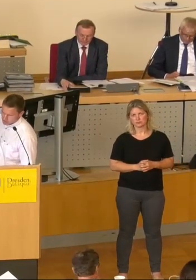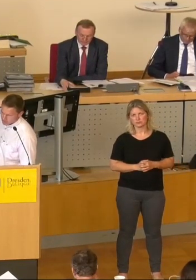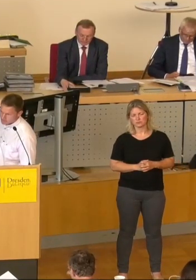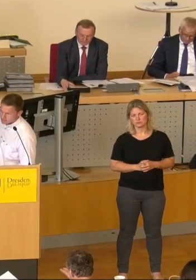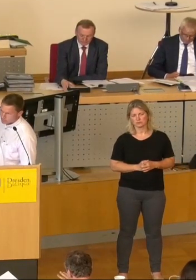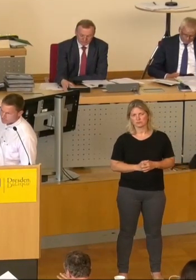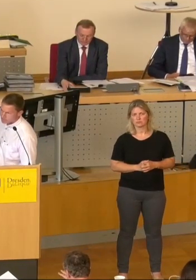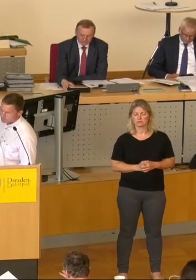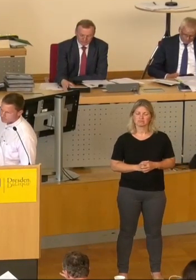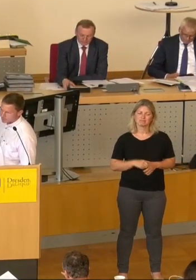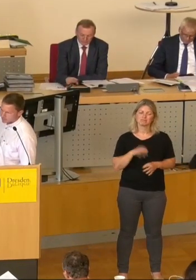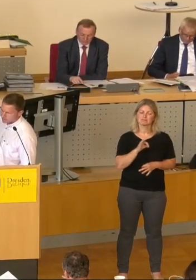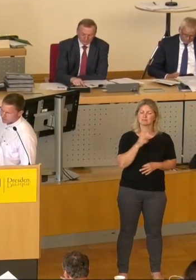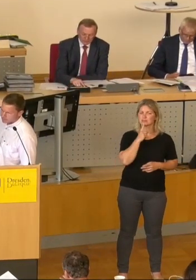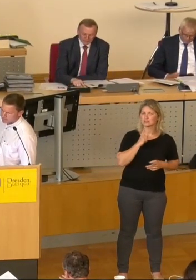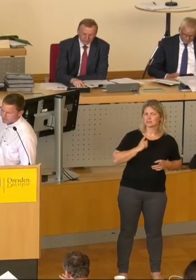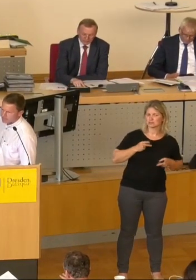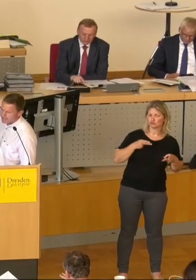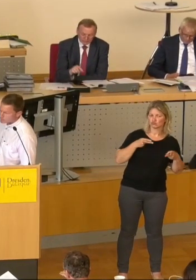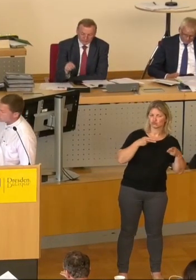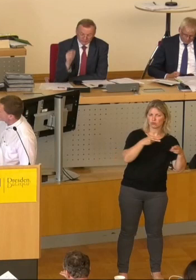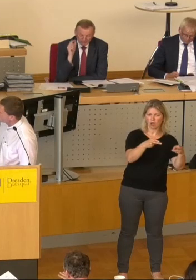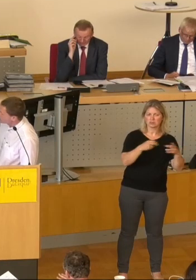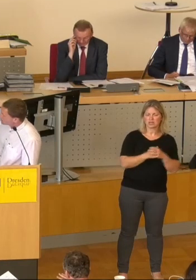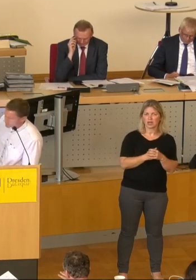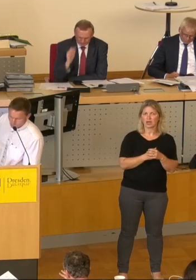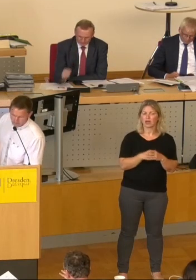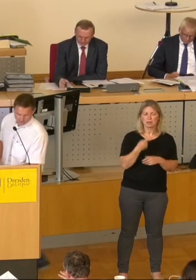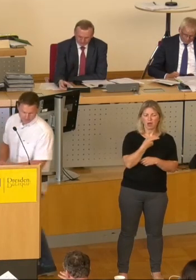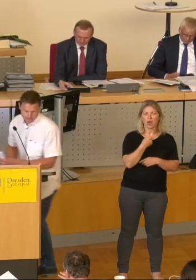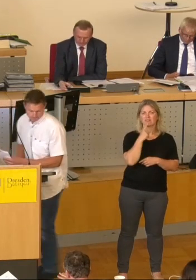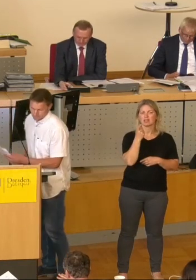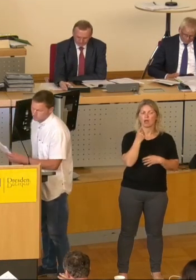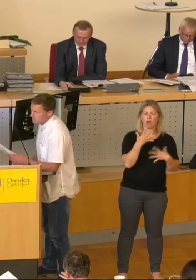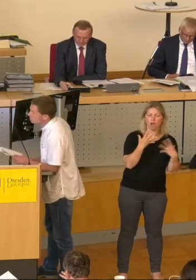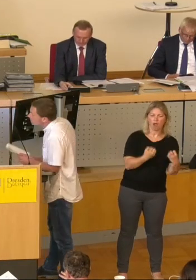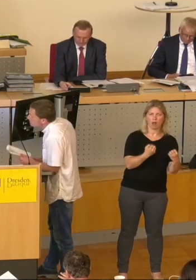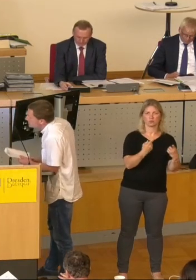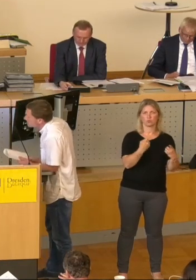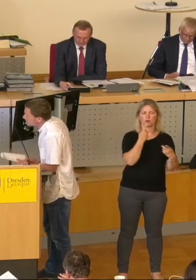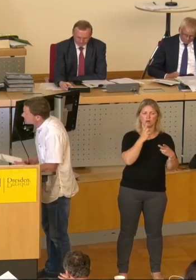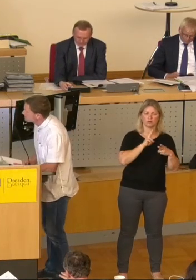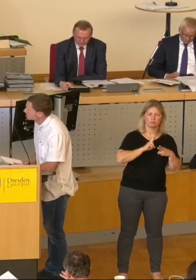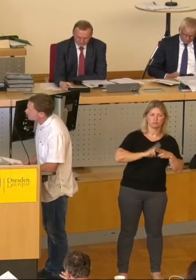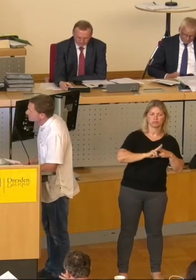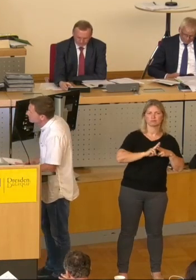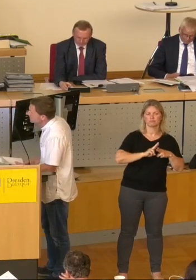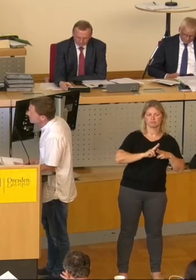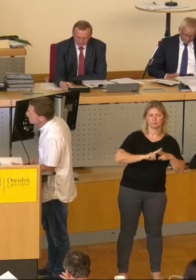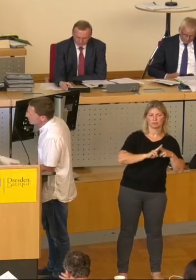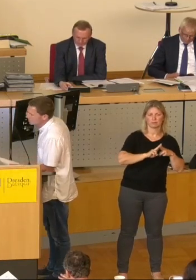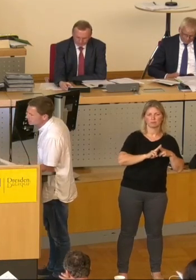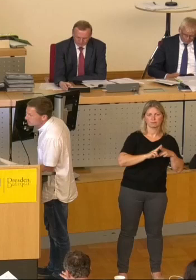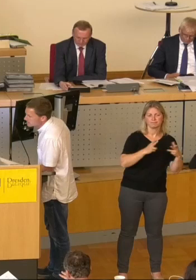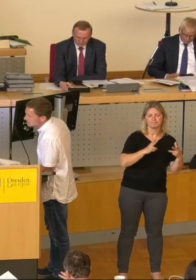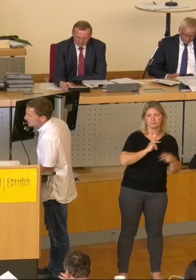dass die Straße immer wieder einer Erhaltung zugeführt wird. Das beobachte ich ja selbst. Ich wohne ja